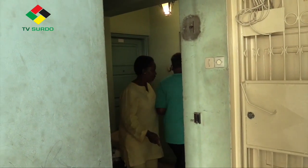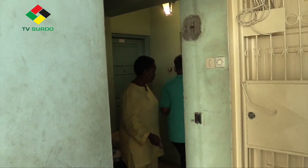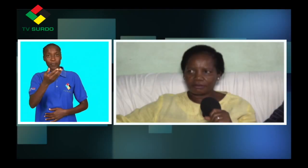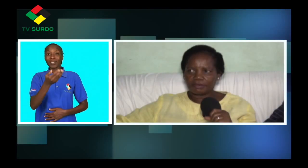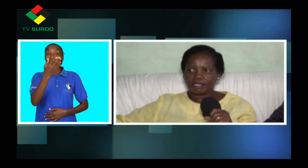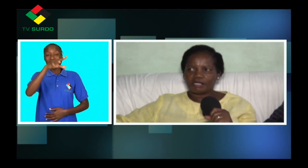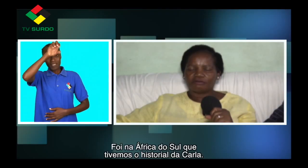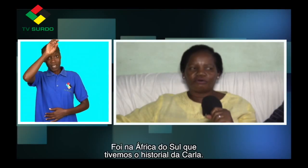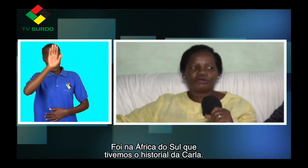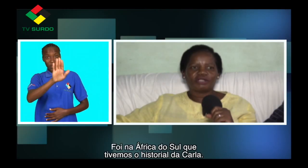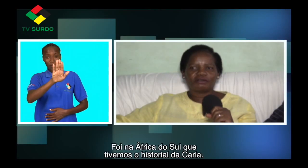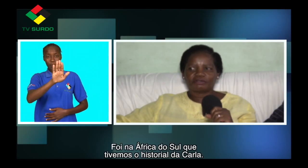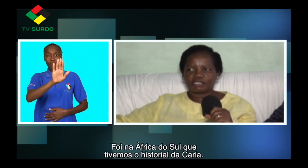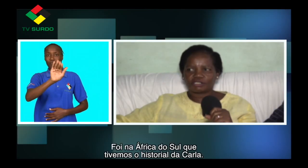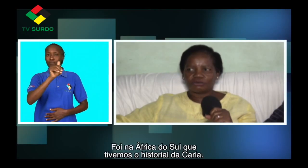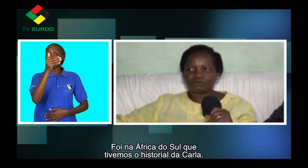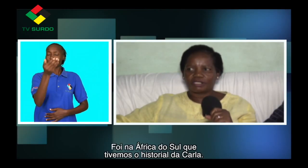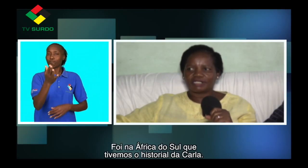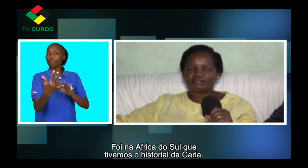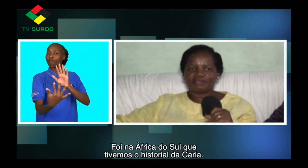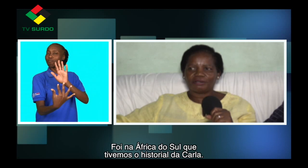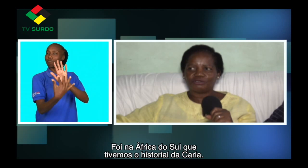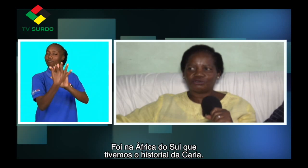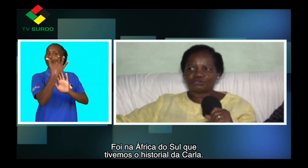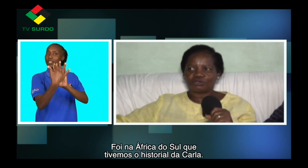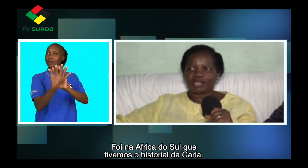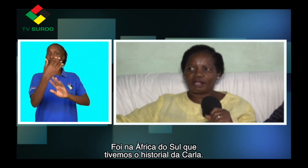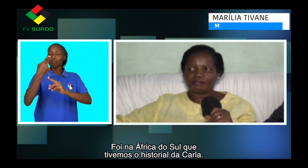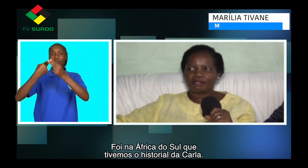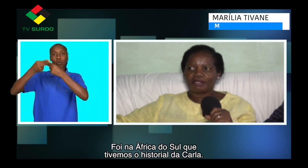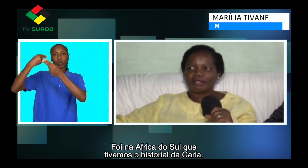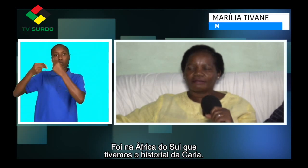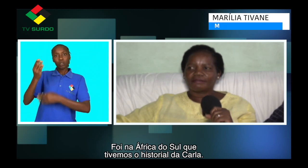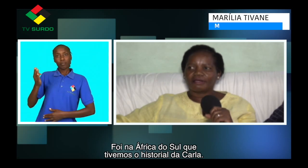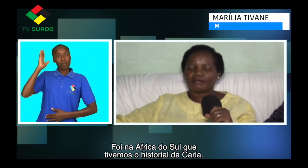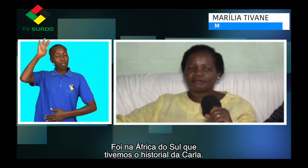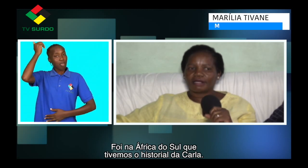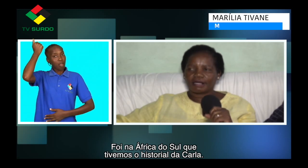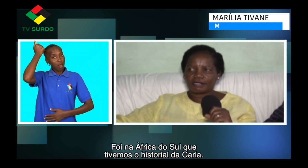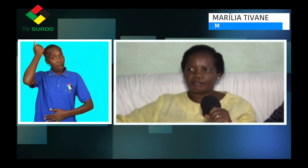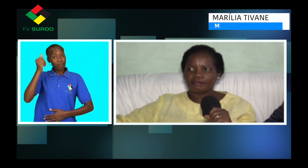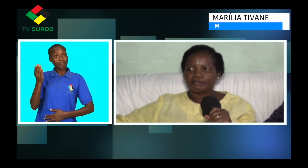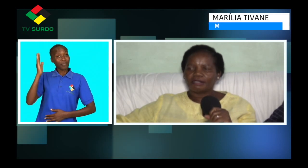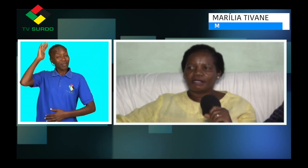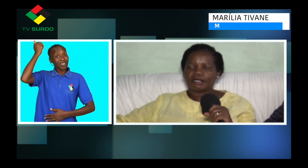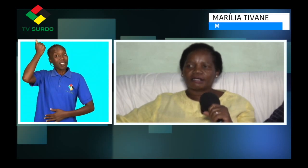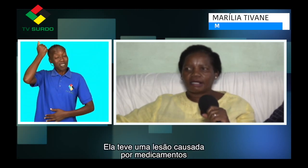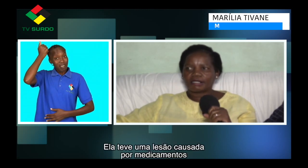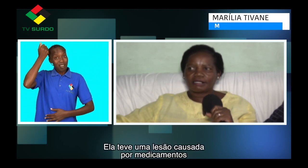Foi na África do Sul que tivemos o historial da Carla. A Carla